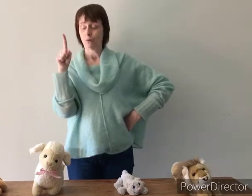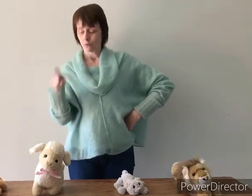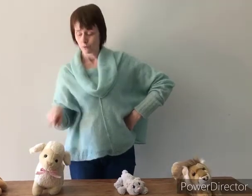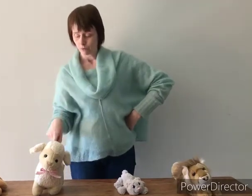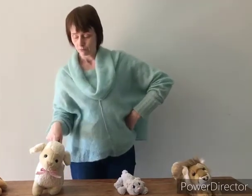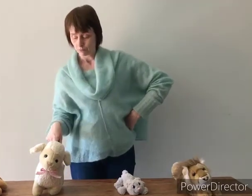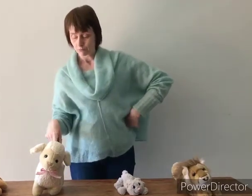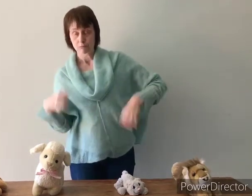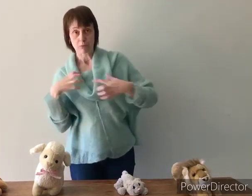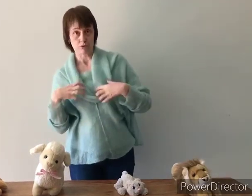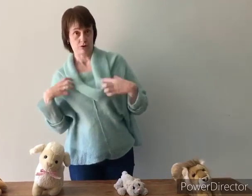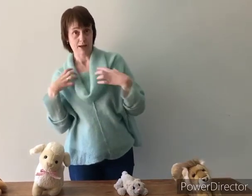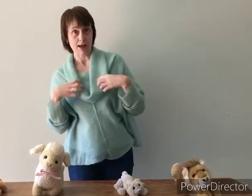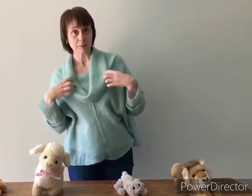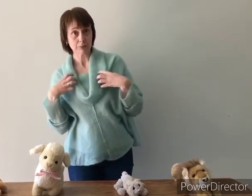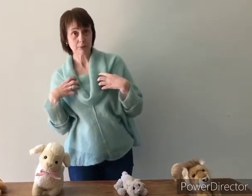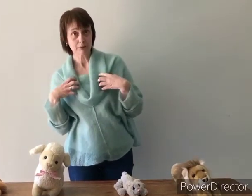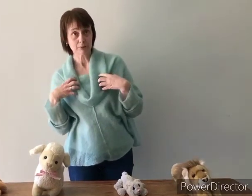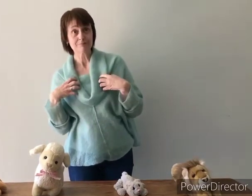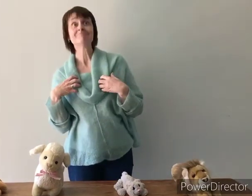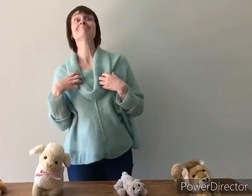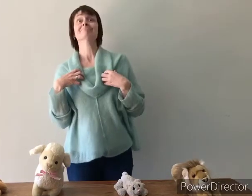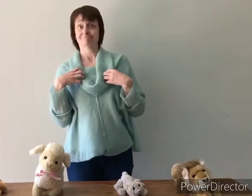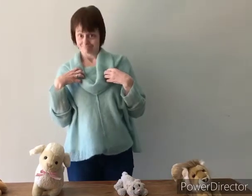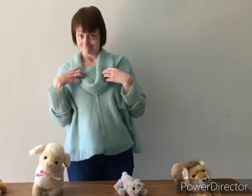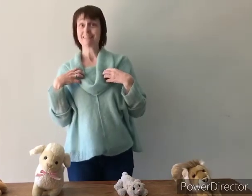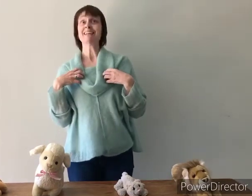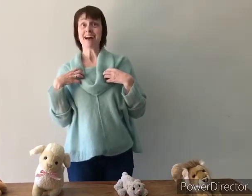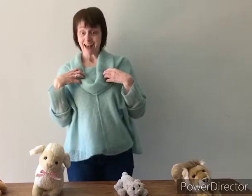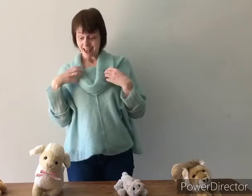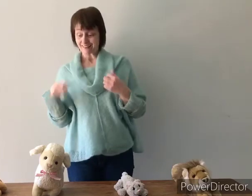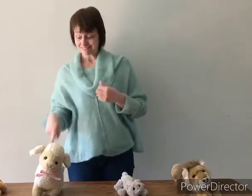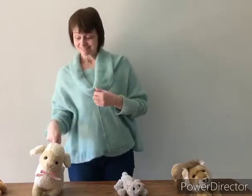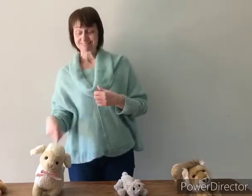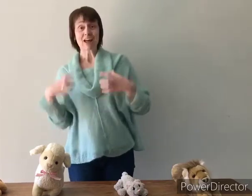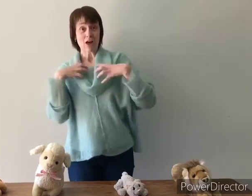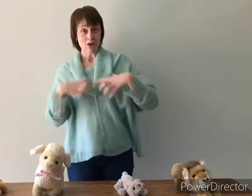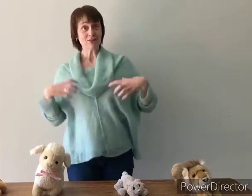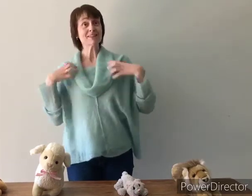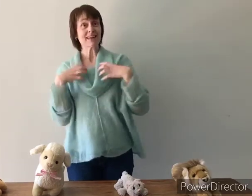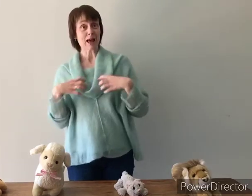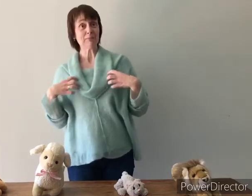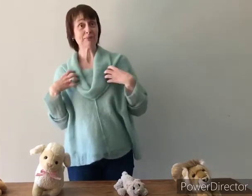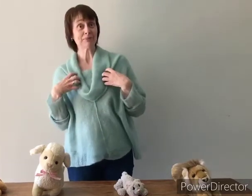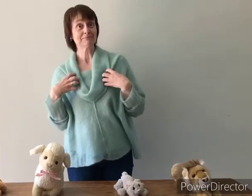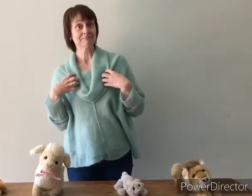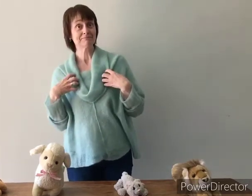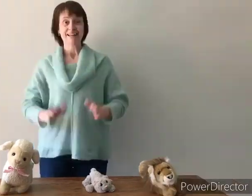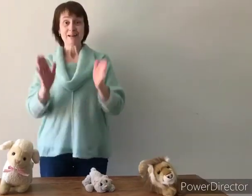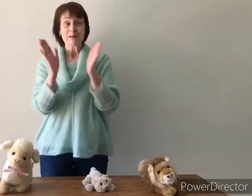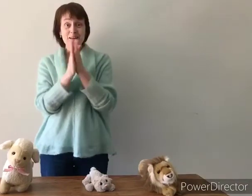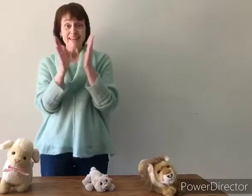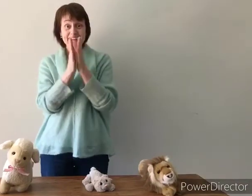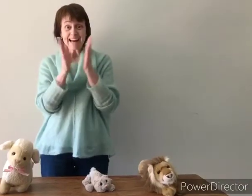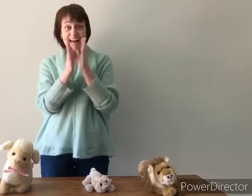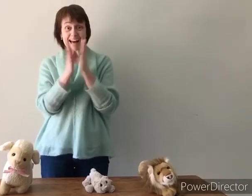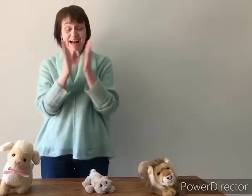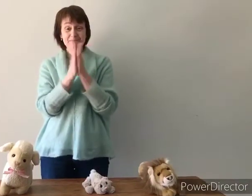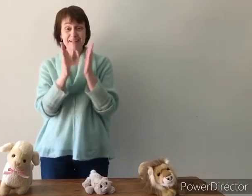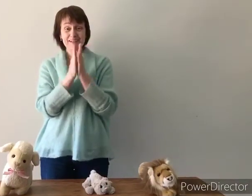Het schaap. Het Het schaap. Ja! Bravo!